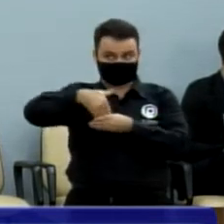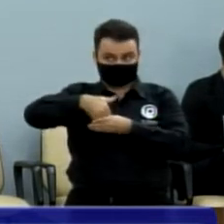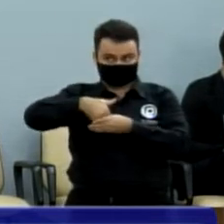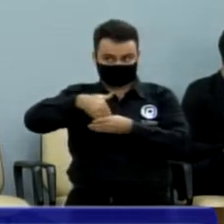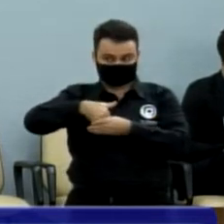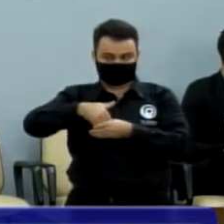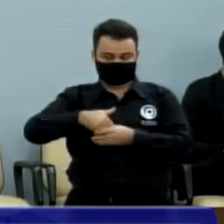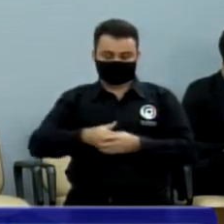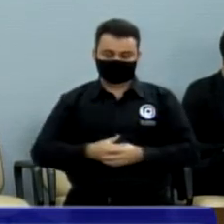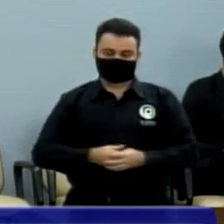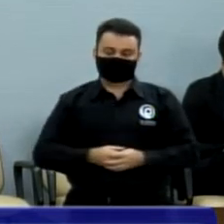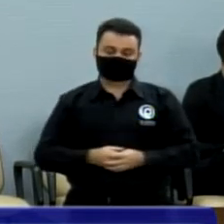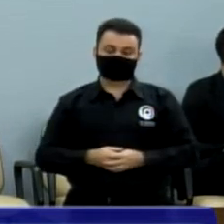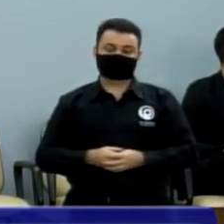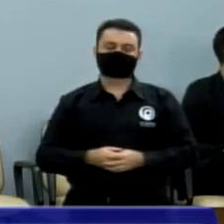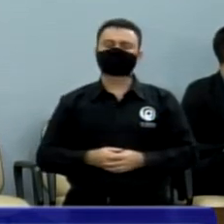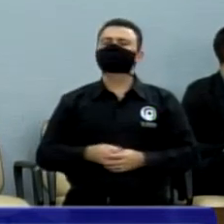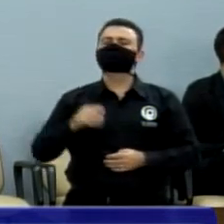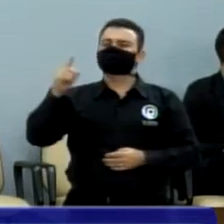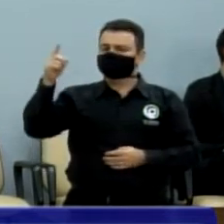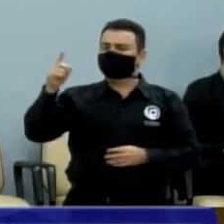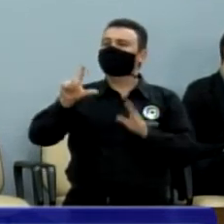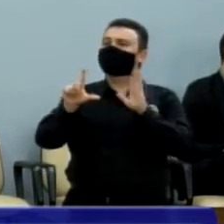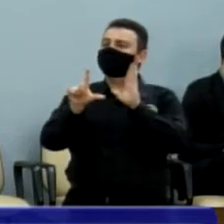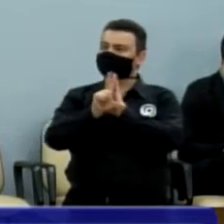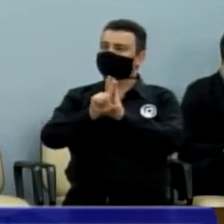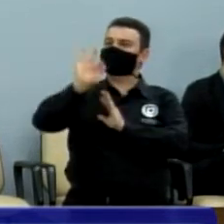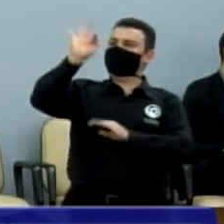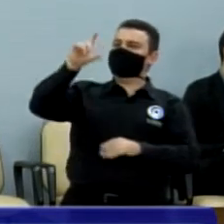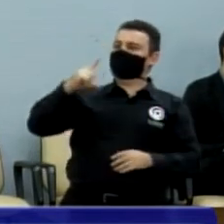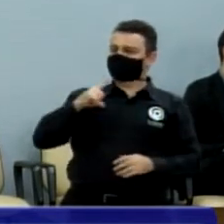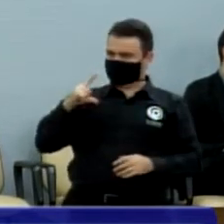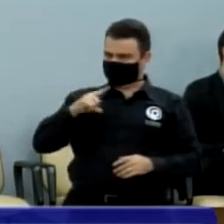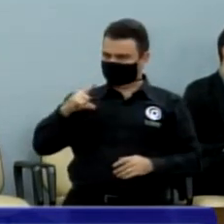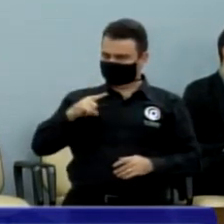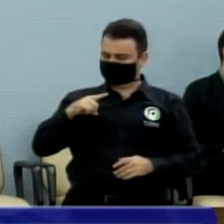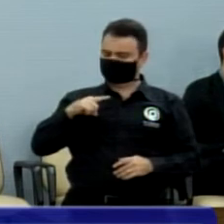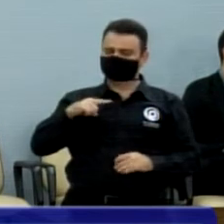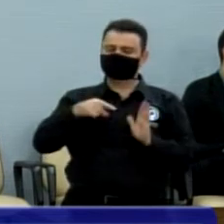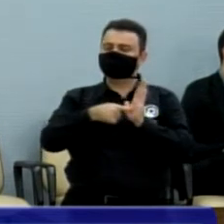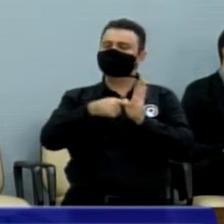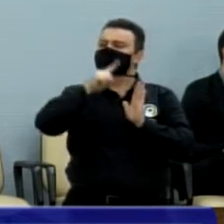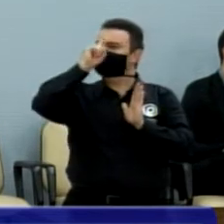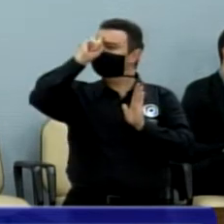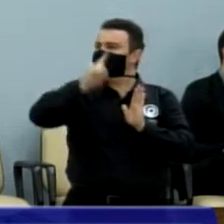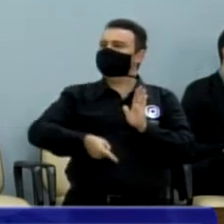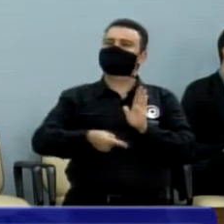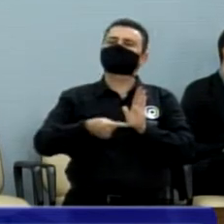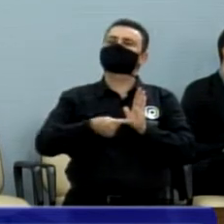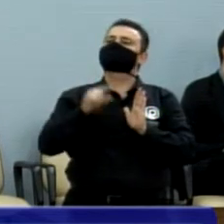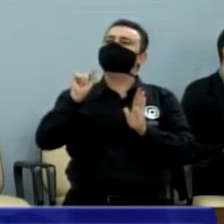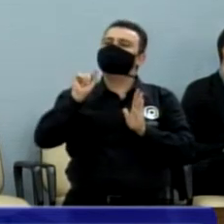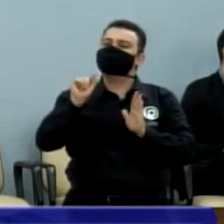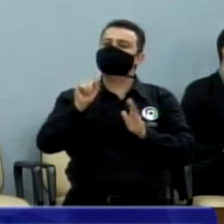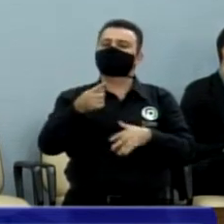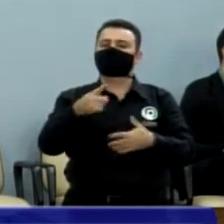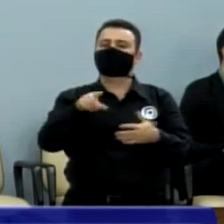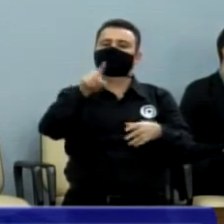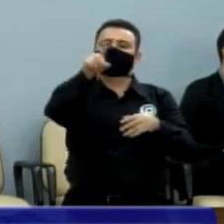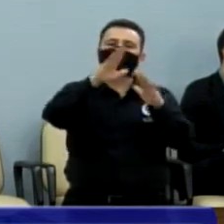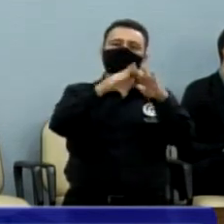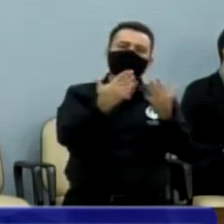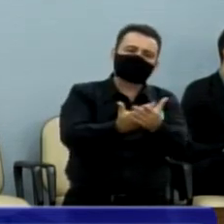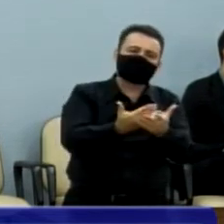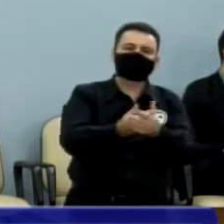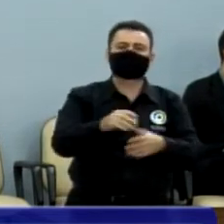Existe uma lei federal que determina que o município capacite funcionários de escolas e